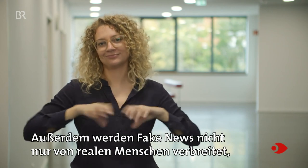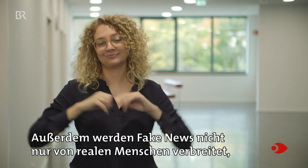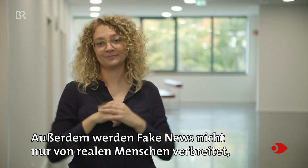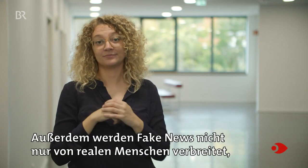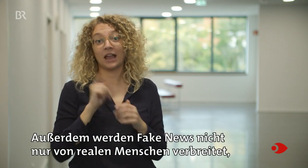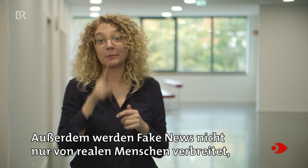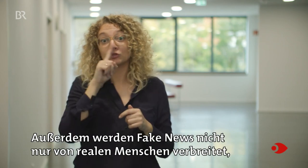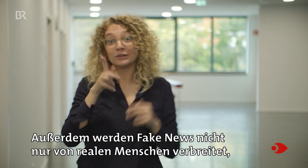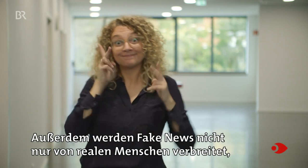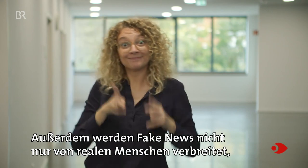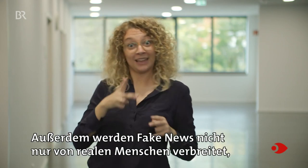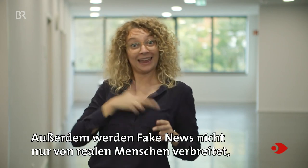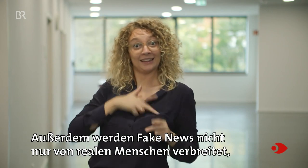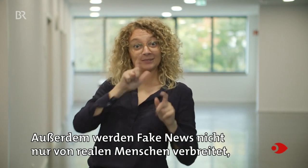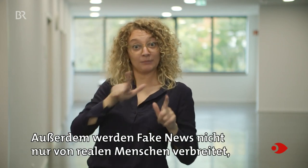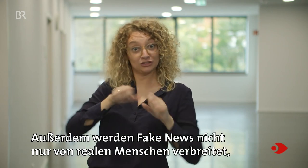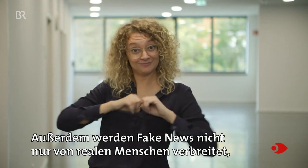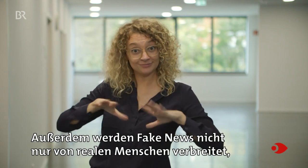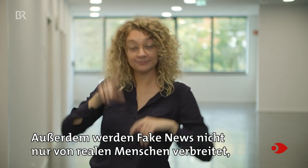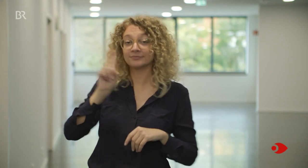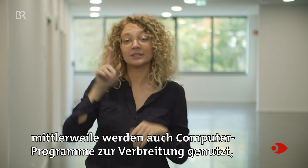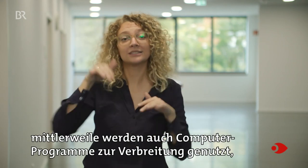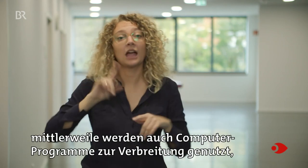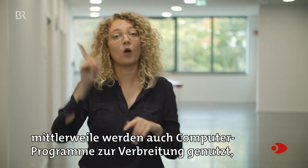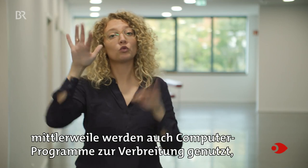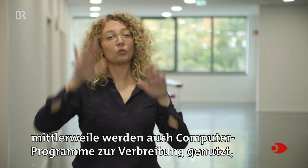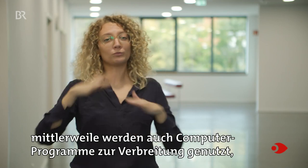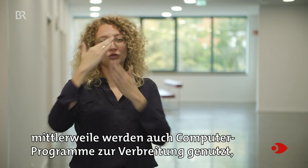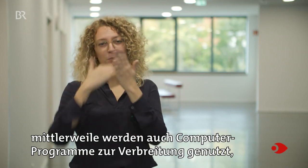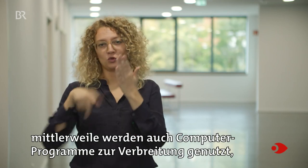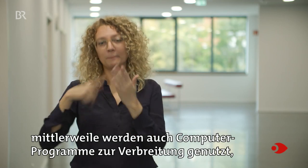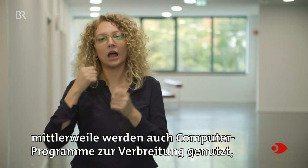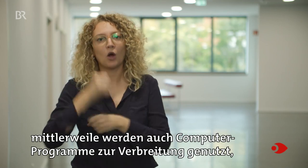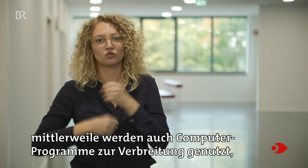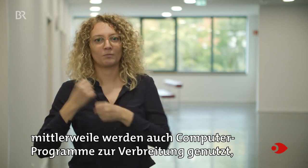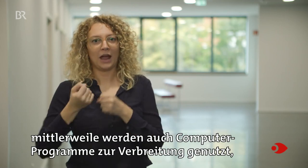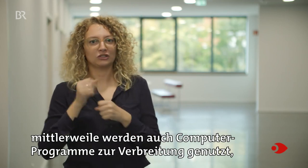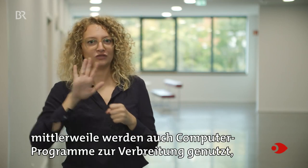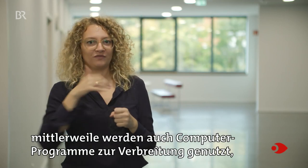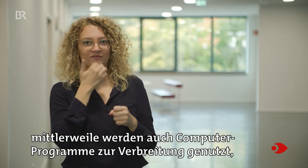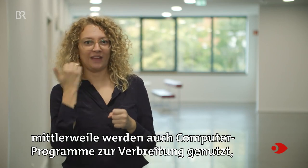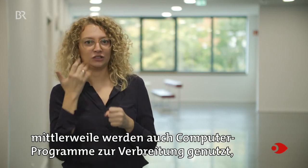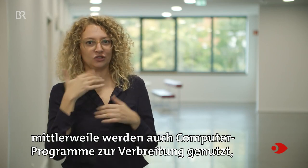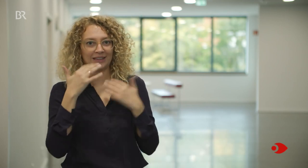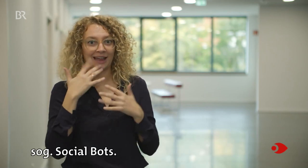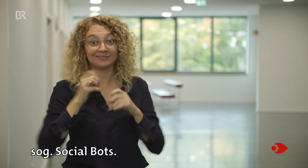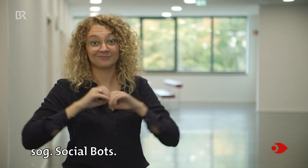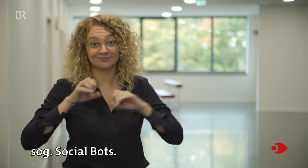Fake News nicht nur von realen Menschen verbreitet. Mittlerweile werden auch Computerprogramme zur Verbreitung genutzt. Sogenannte